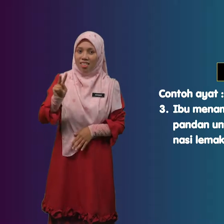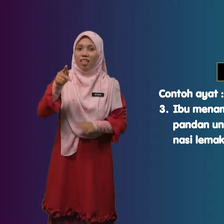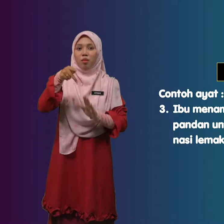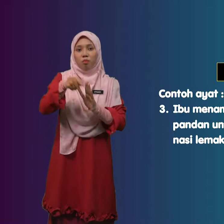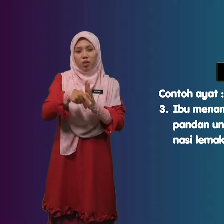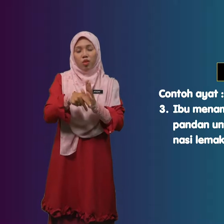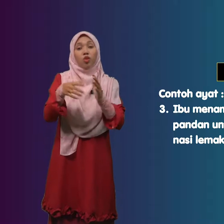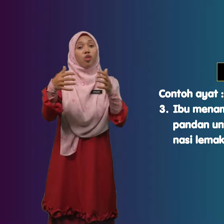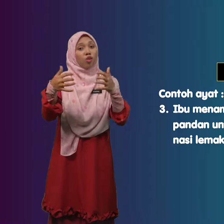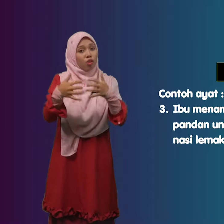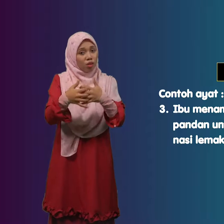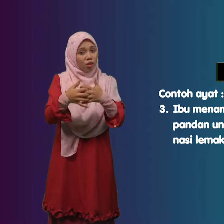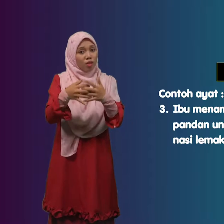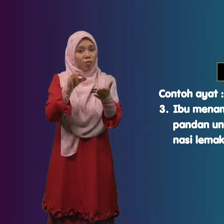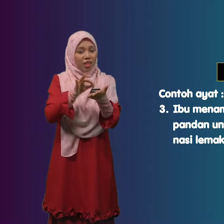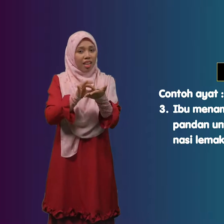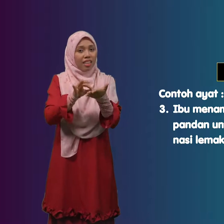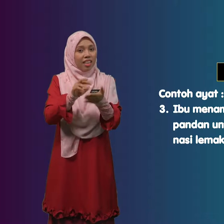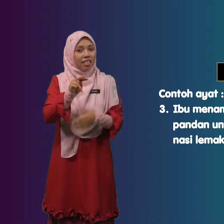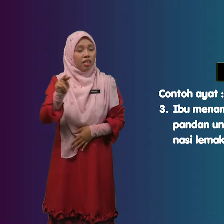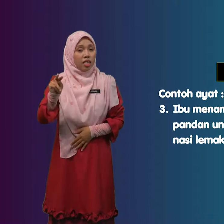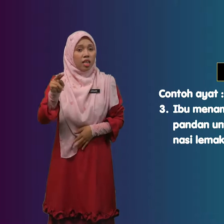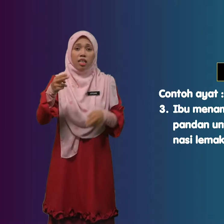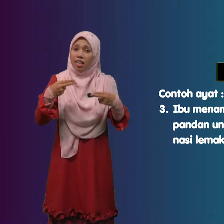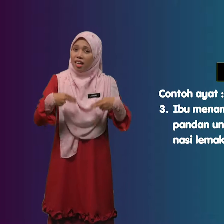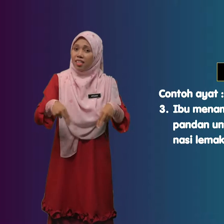Penjodoh Bilangan Helai